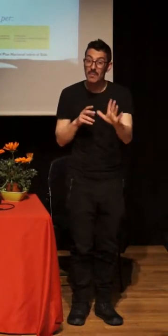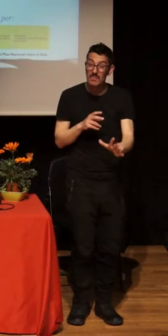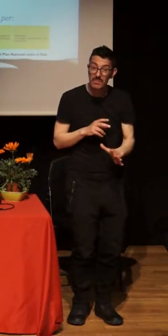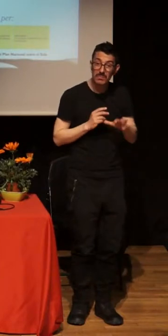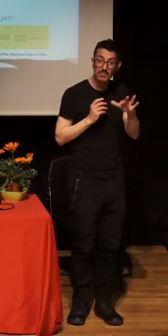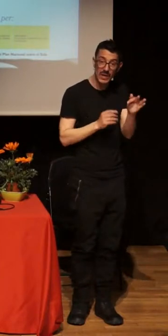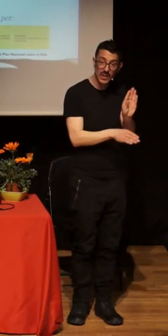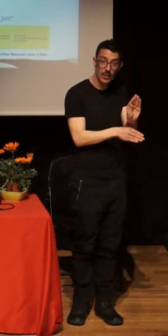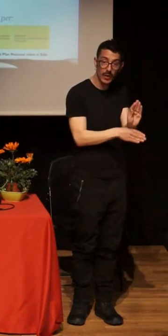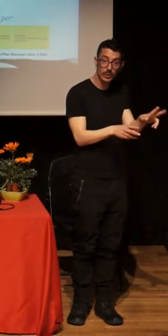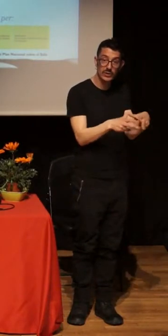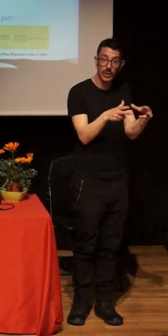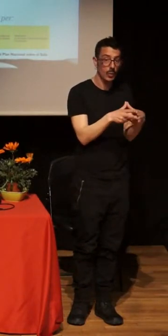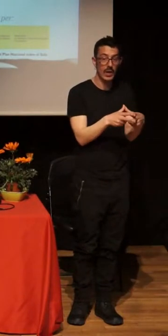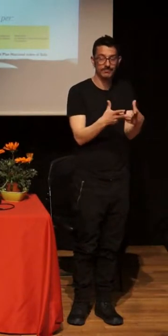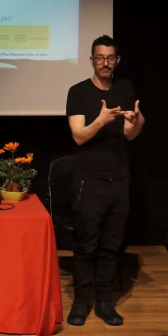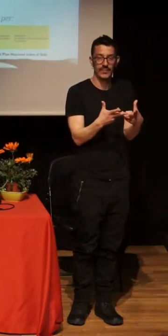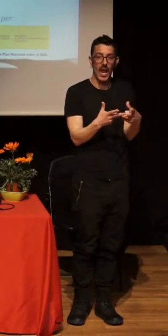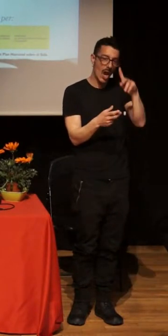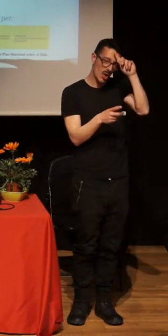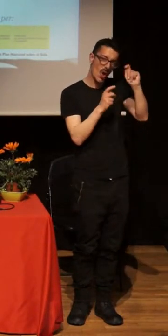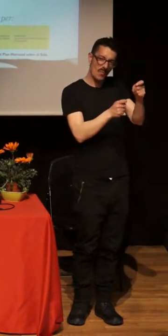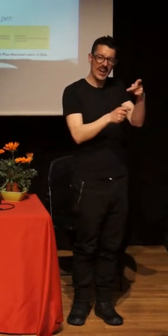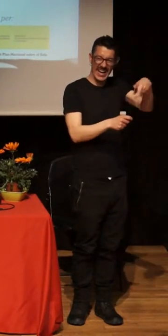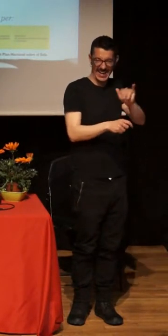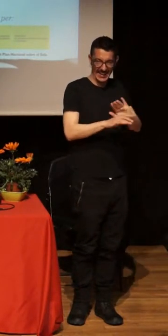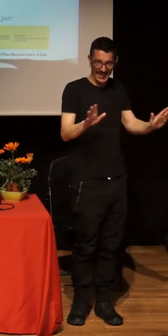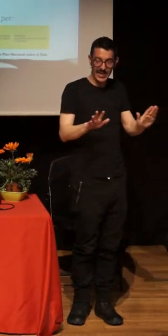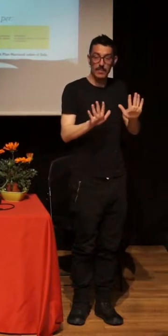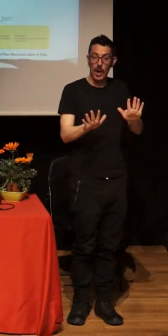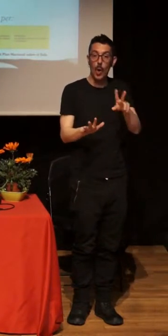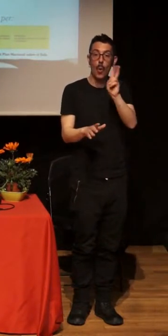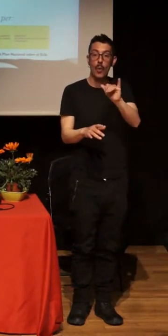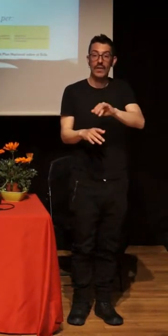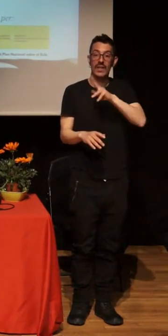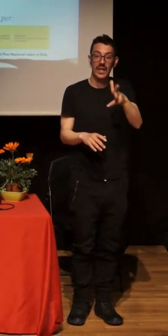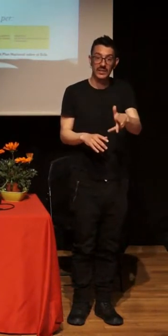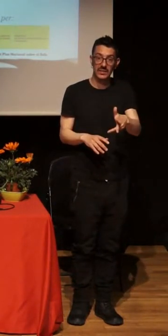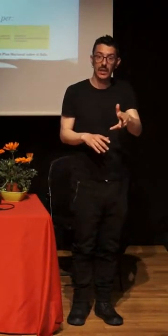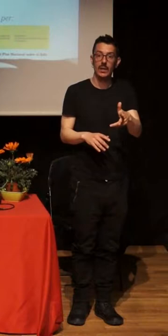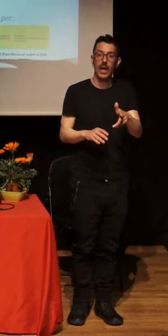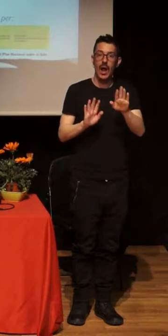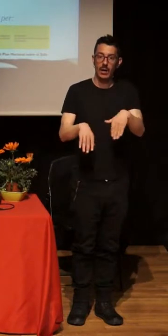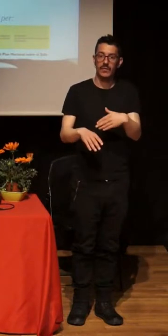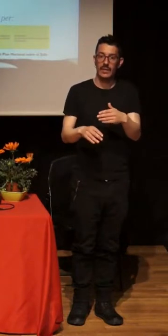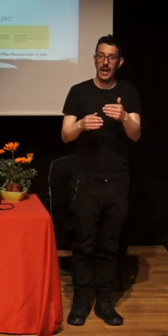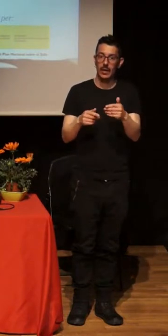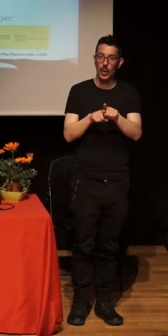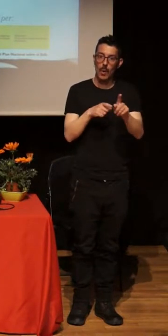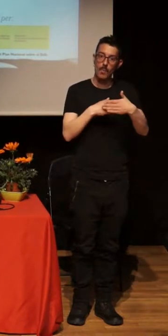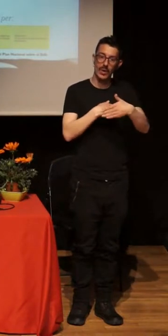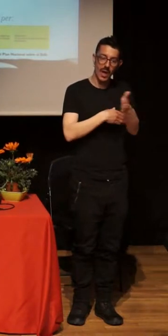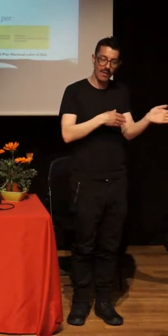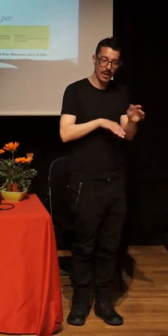llamábamos así, pero que la realidad del VIH nos permite entrar en un escenario que era el de las escuelas, Donde hasta ese momento no habíamos entrado.